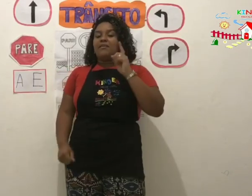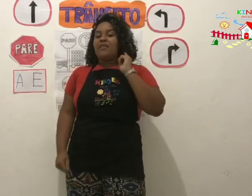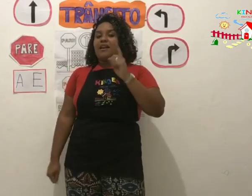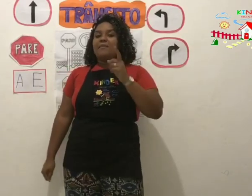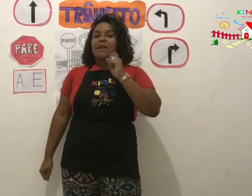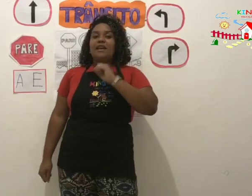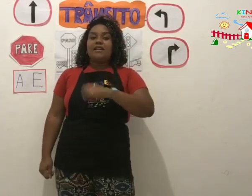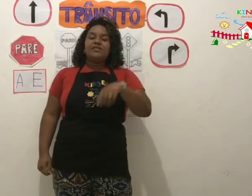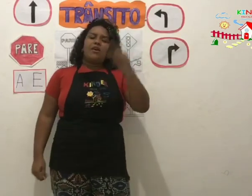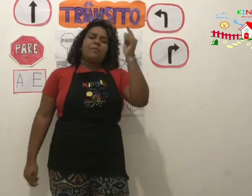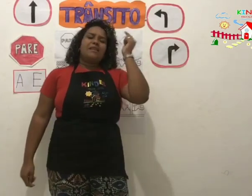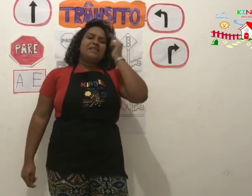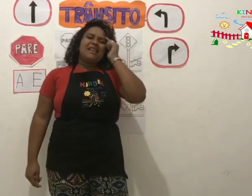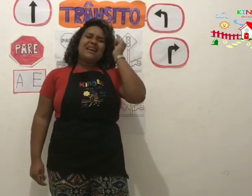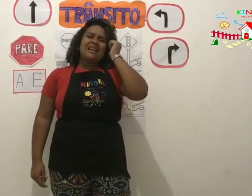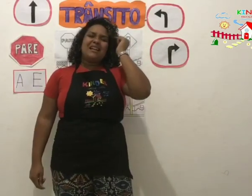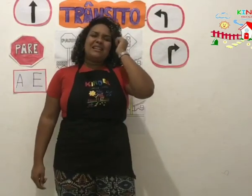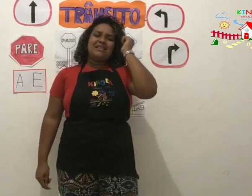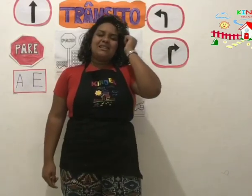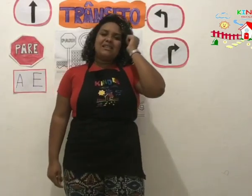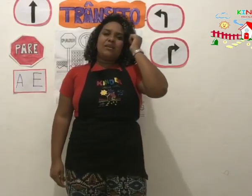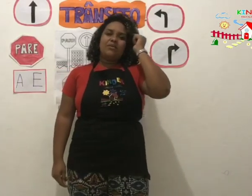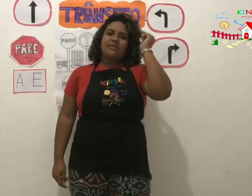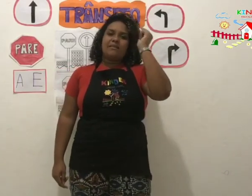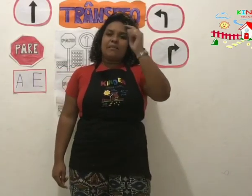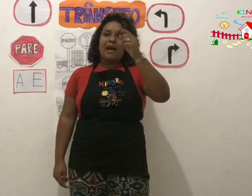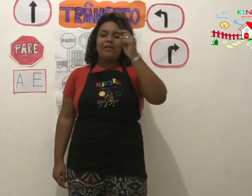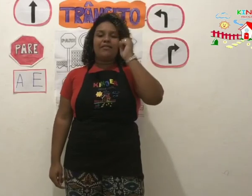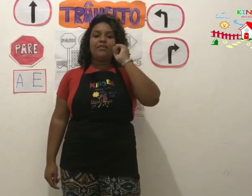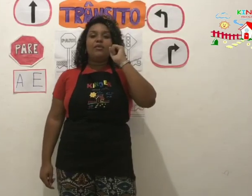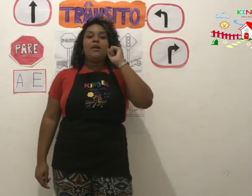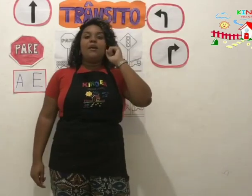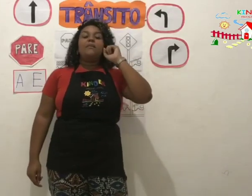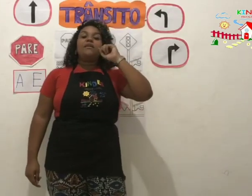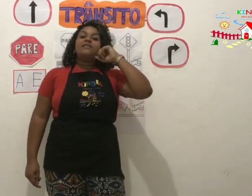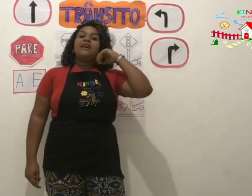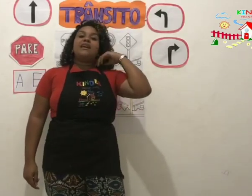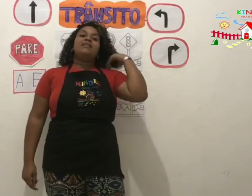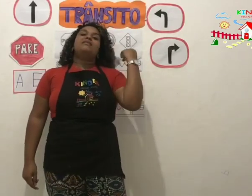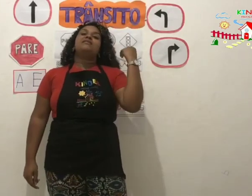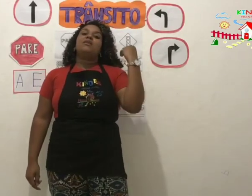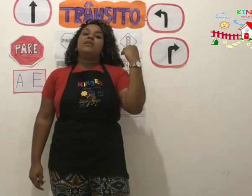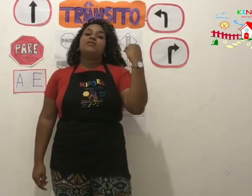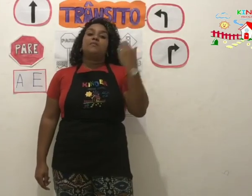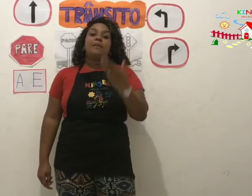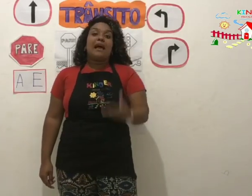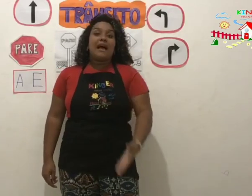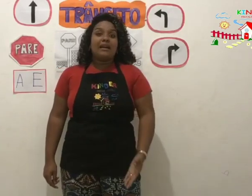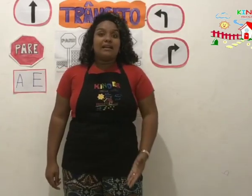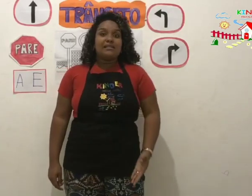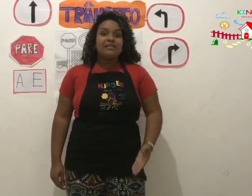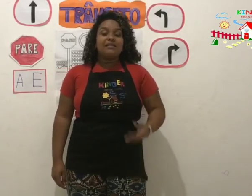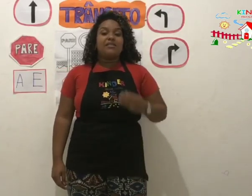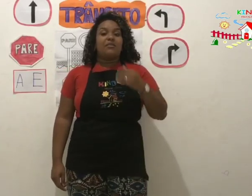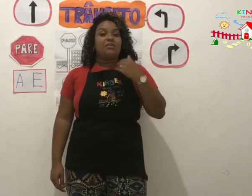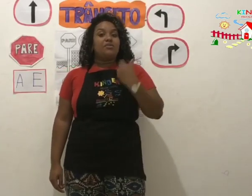para eles, ó, prestarem atenção no semáforo, prestarem atenção nas placas que estão nas